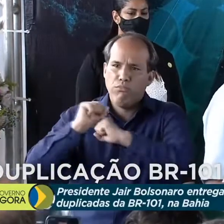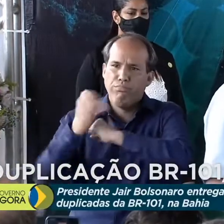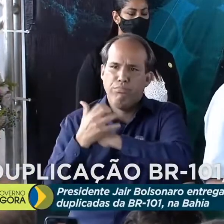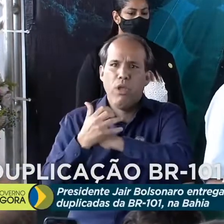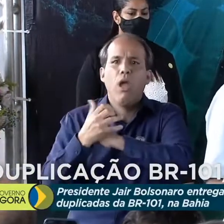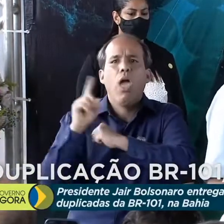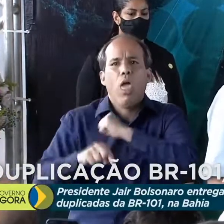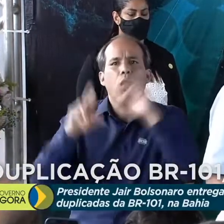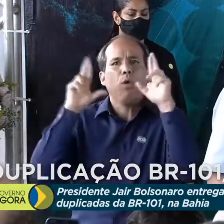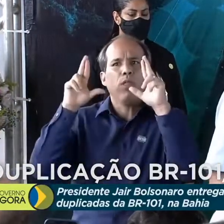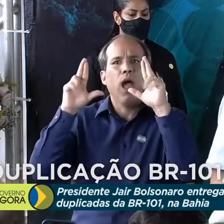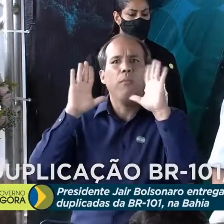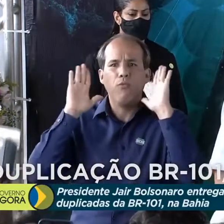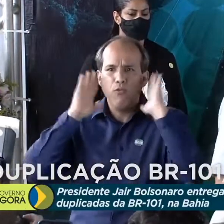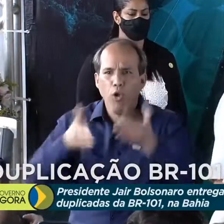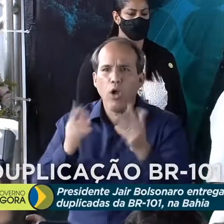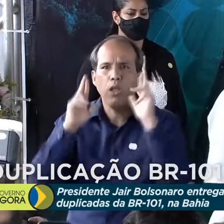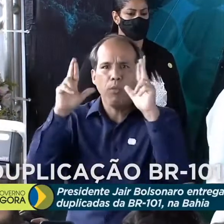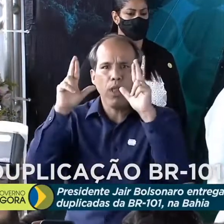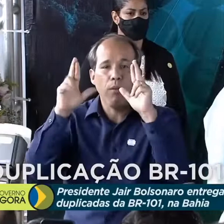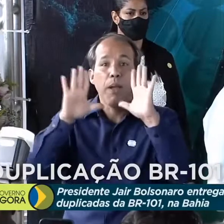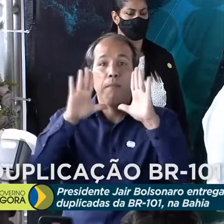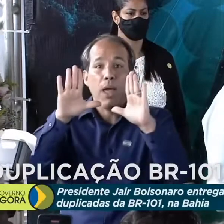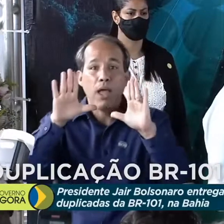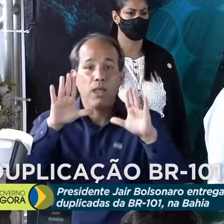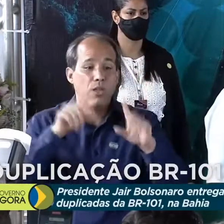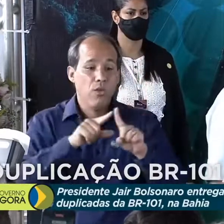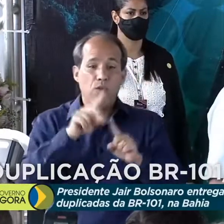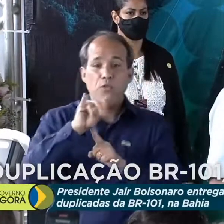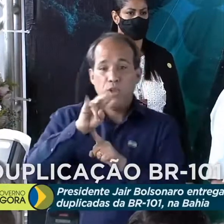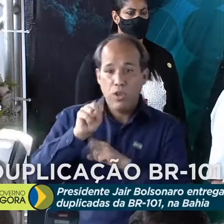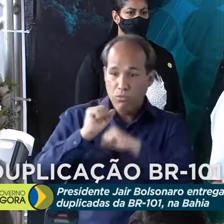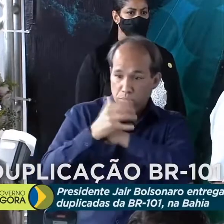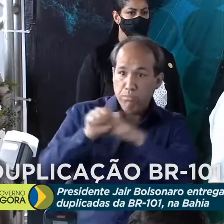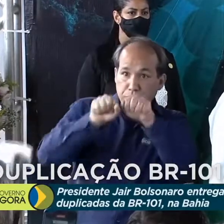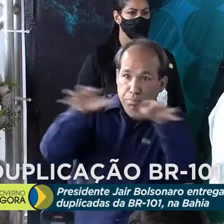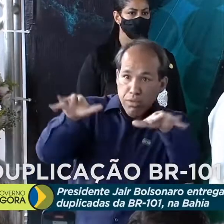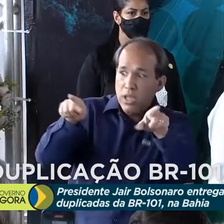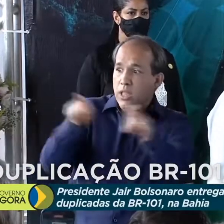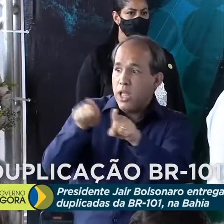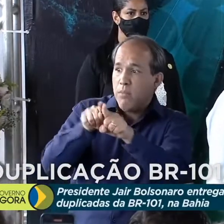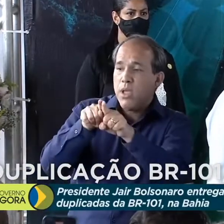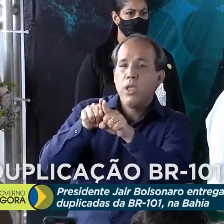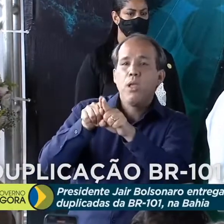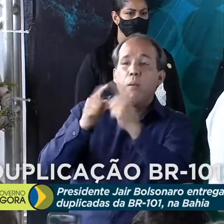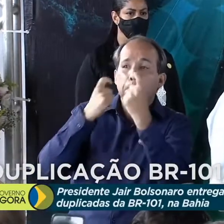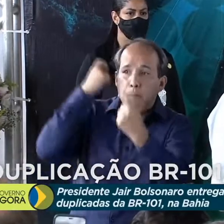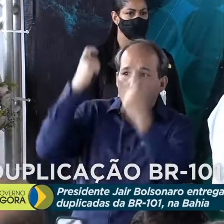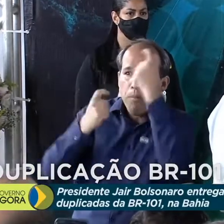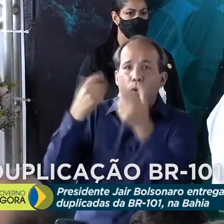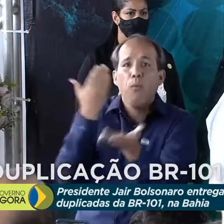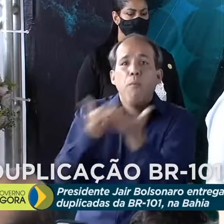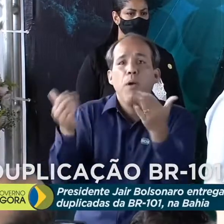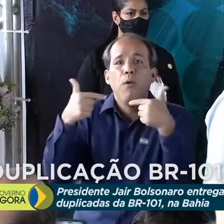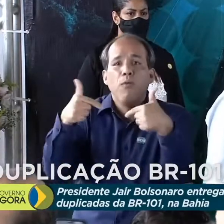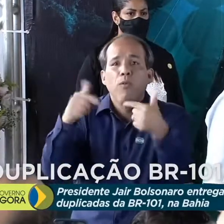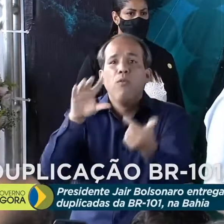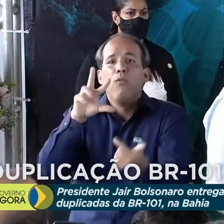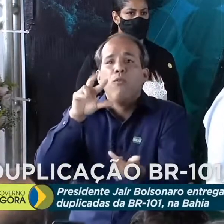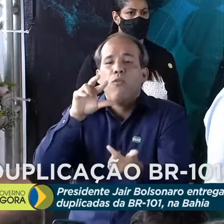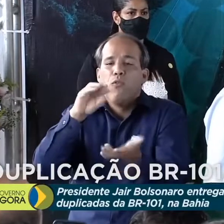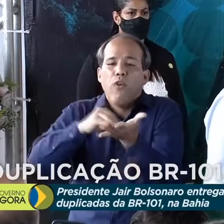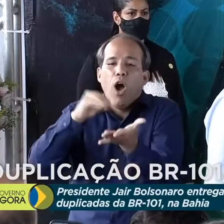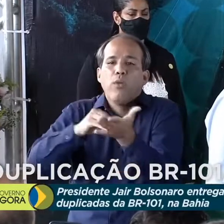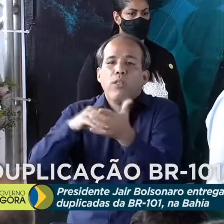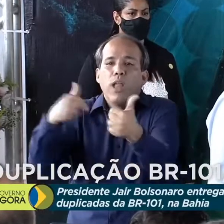mas sempre diz que além do vírus tínhamos que nos preocupar com a questão do desemprego. Não